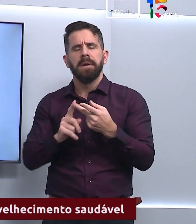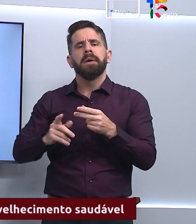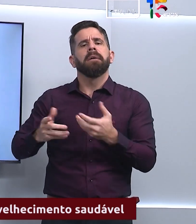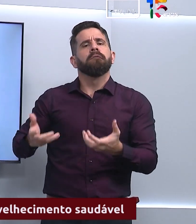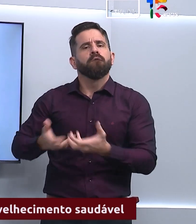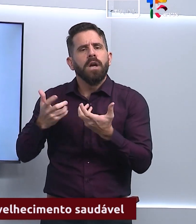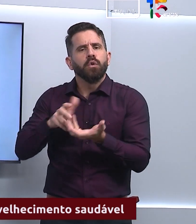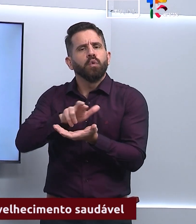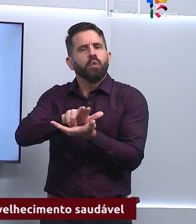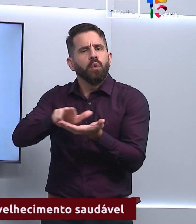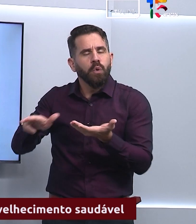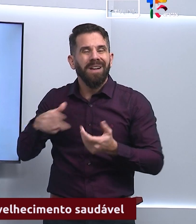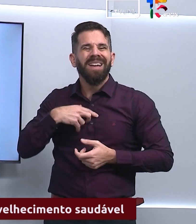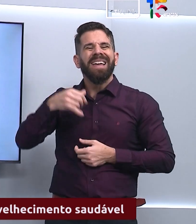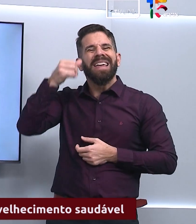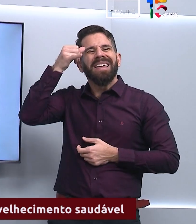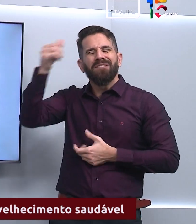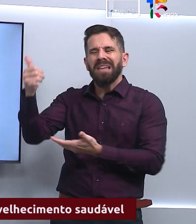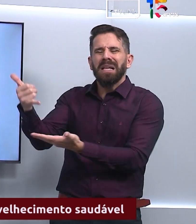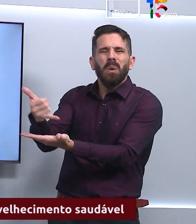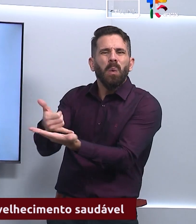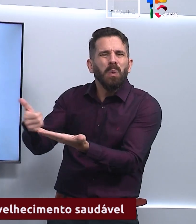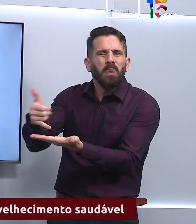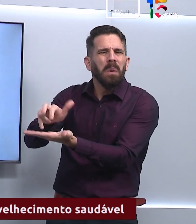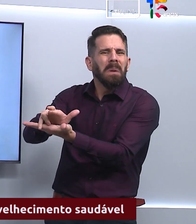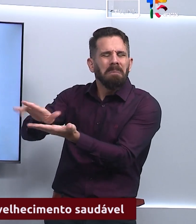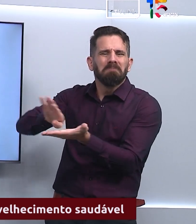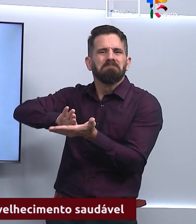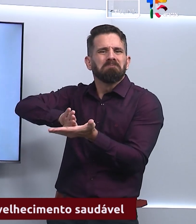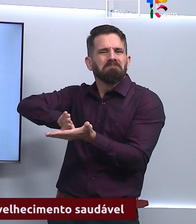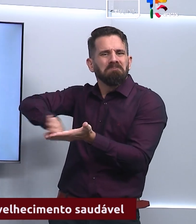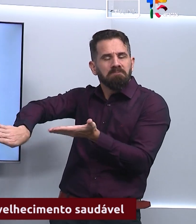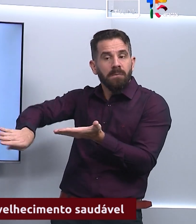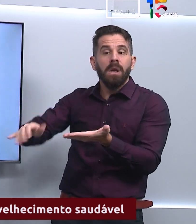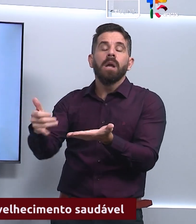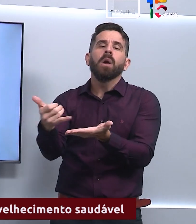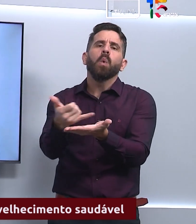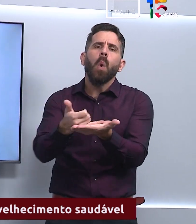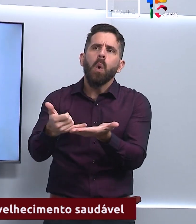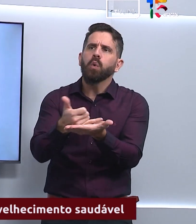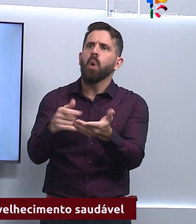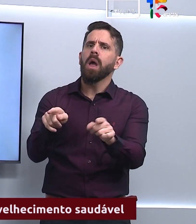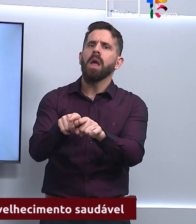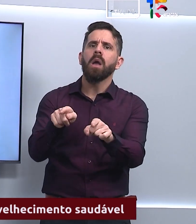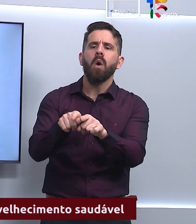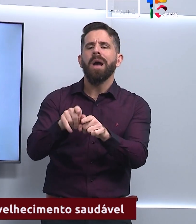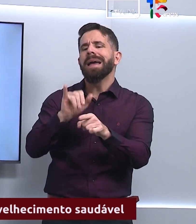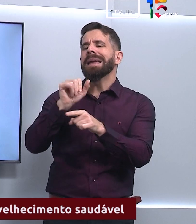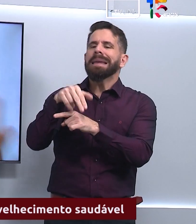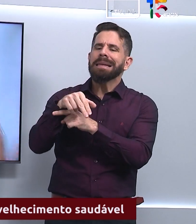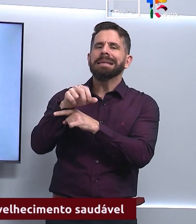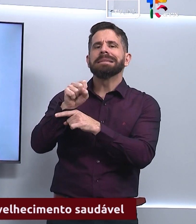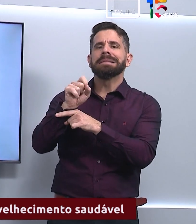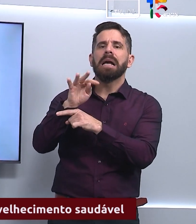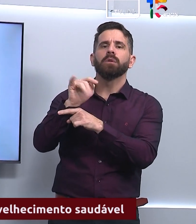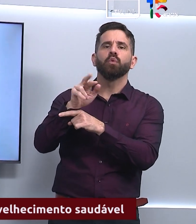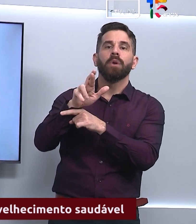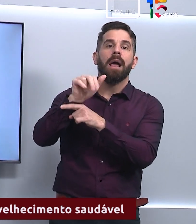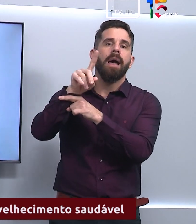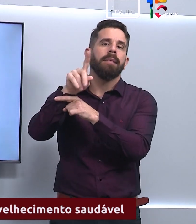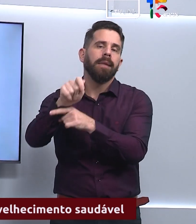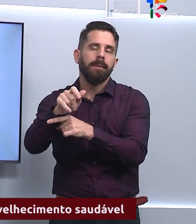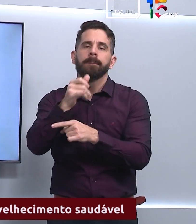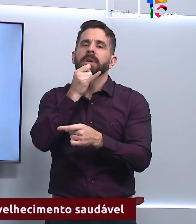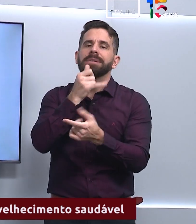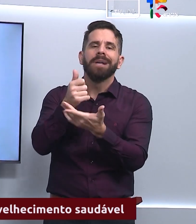o consumo de gorduras saturadas, dar preferências para as gorduras insaturadas. Por exemplo, o azeite,